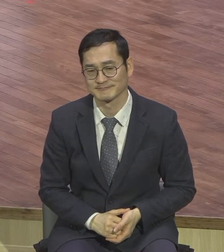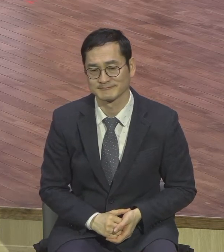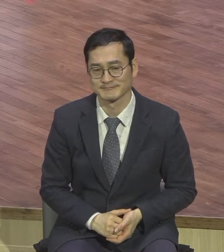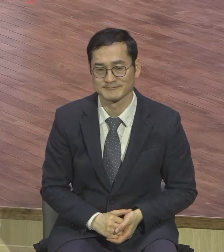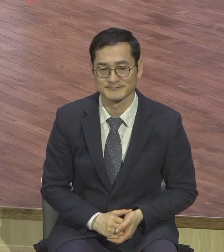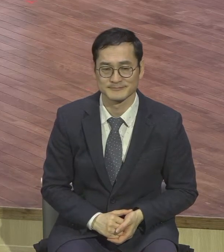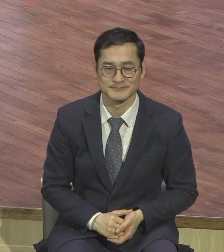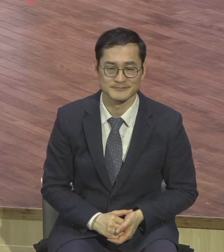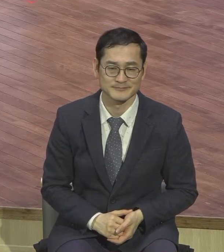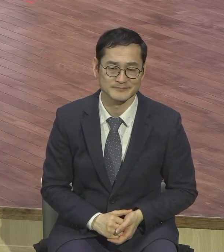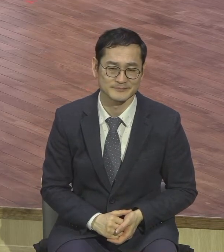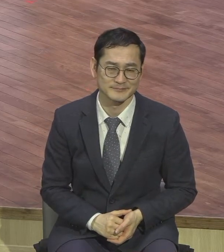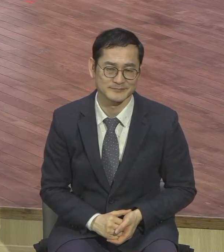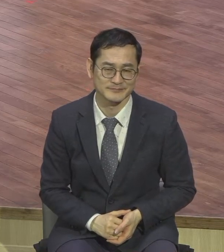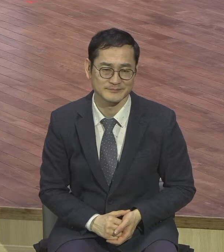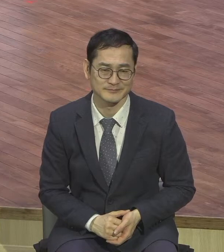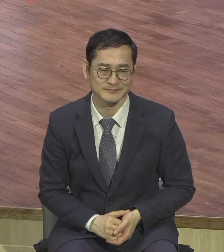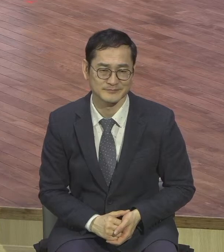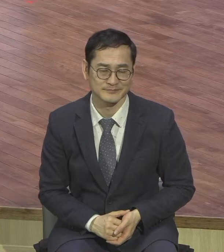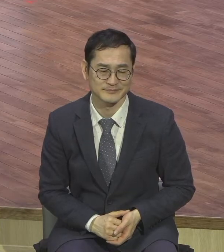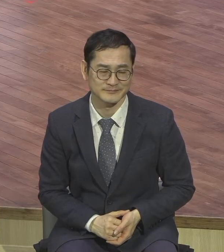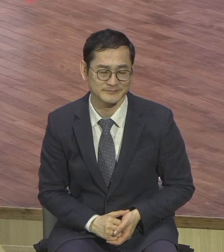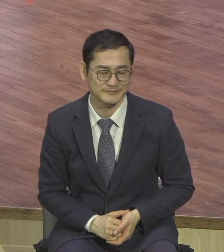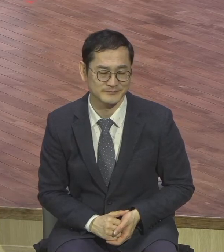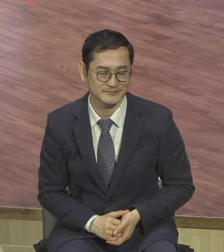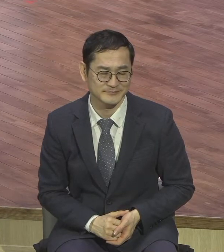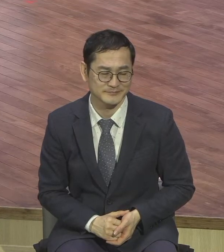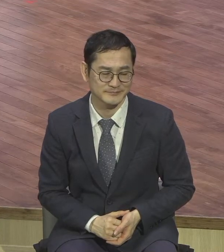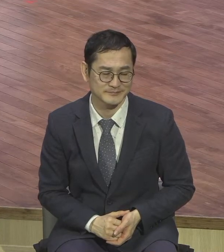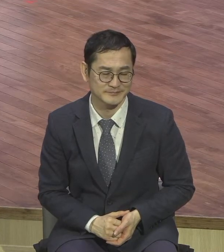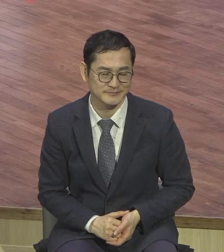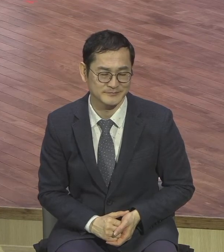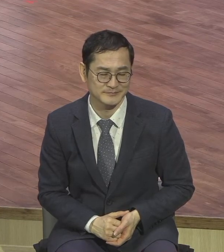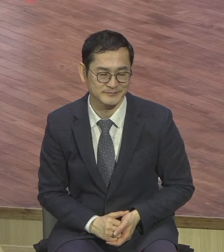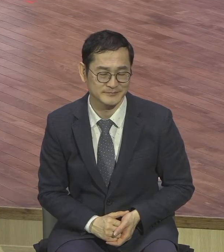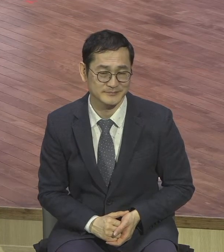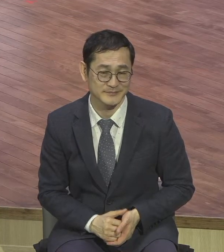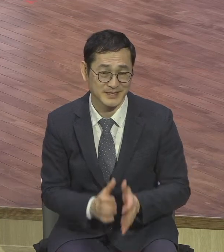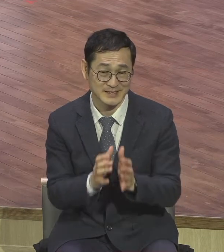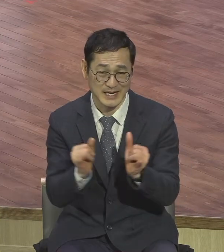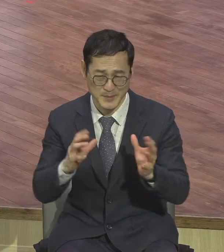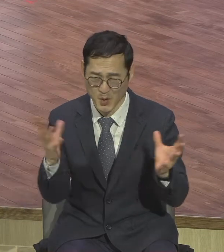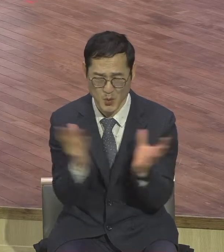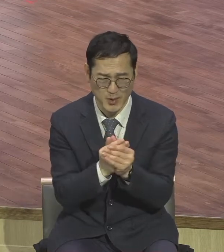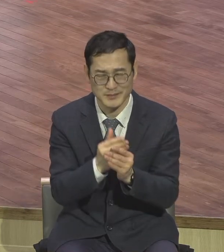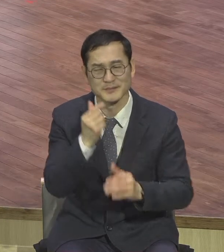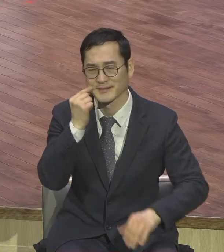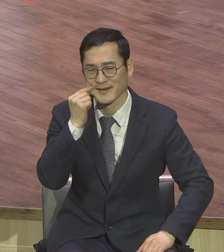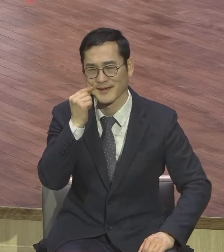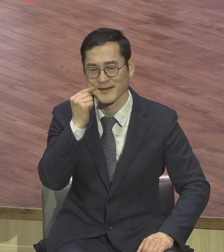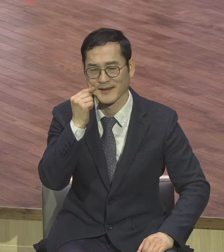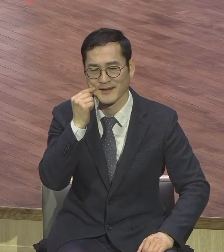완전하다 그거 가짜예요 그거 쇼하는 겁니다 그거 다 바리샌들처럼 외식하는 거예요 내 모습 이대로 사세요